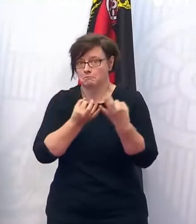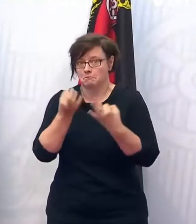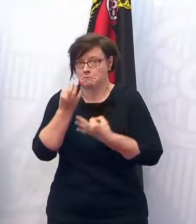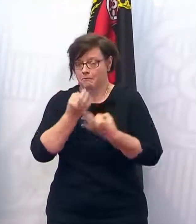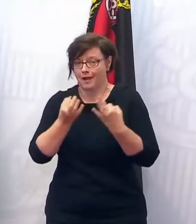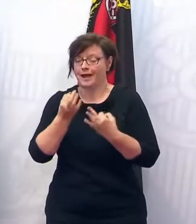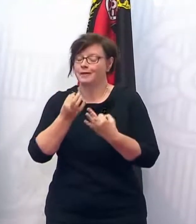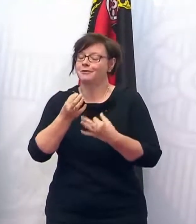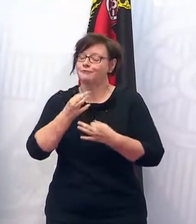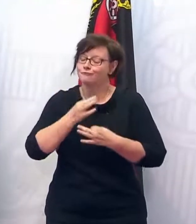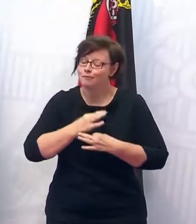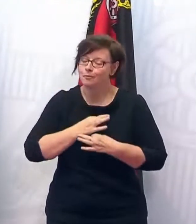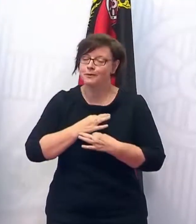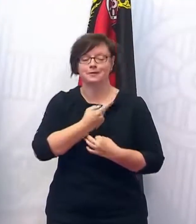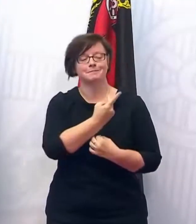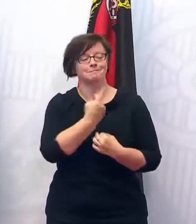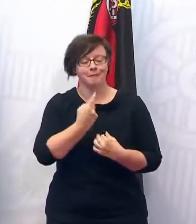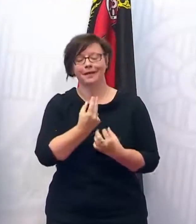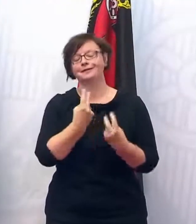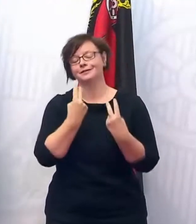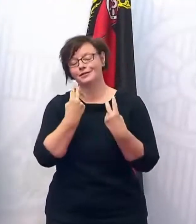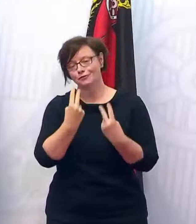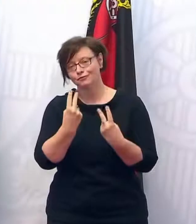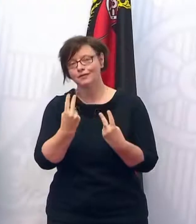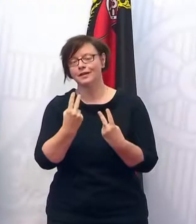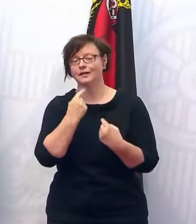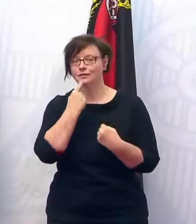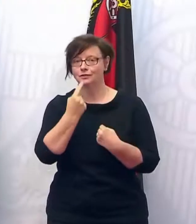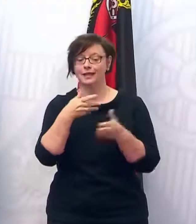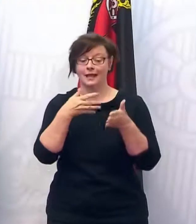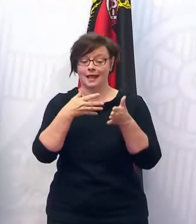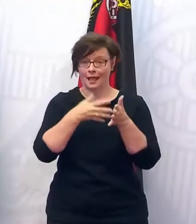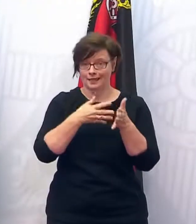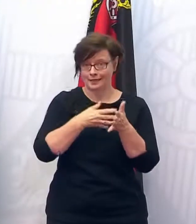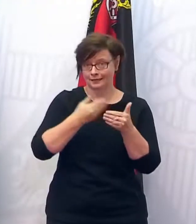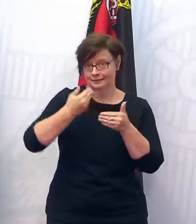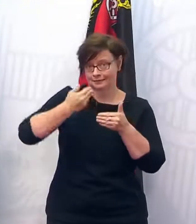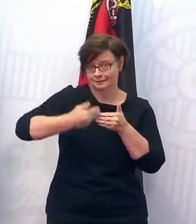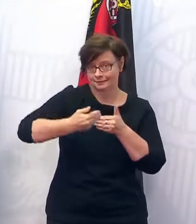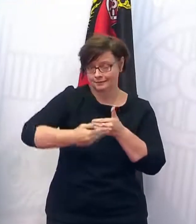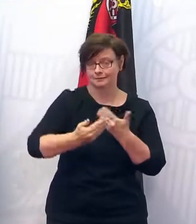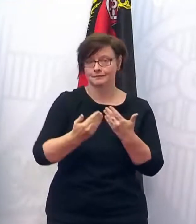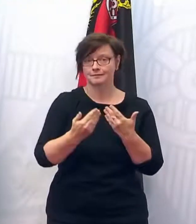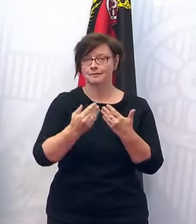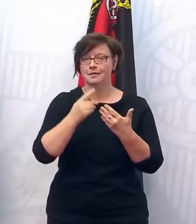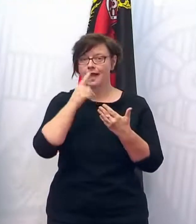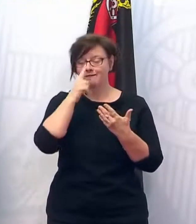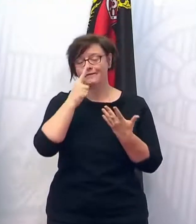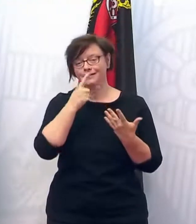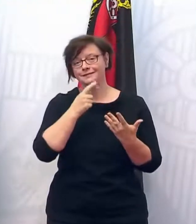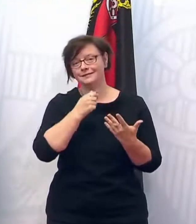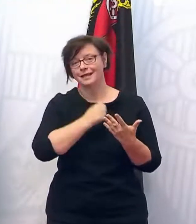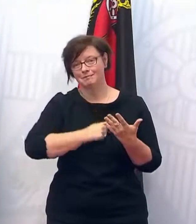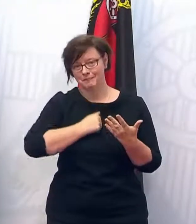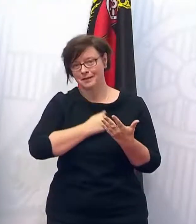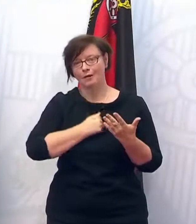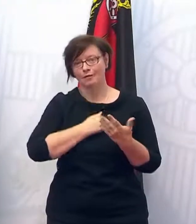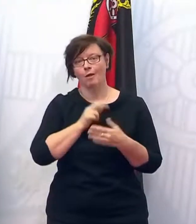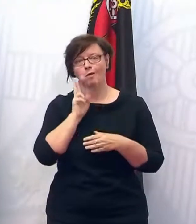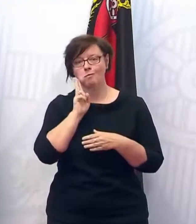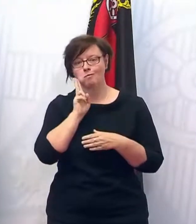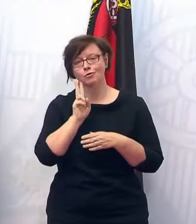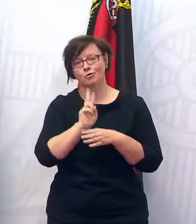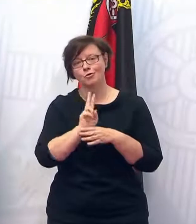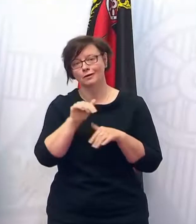ist es noch mal sehr, sehr wichtig oder uns beiden an der Stelle beim Thema Testen auch noch mal zu sagen, auch wenn es bedauerlicherweise Betrug gibt